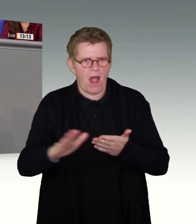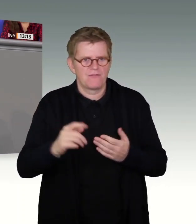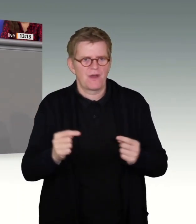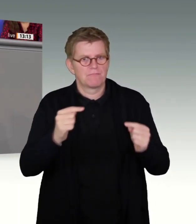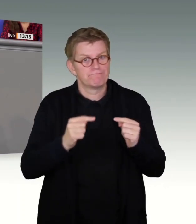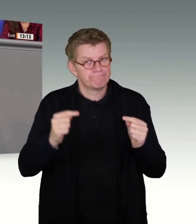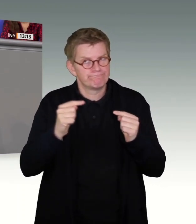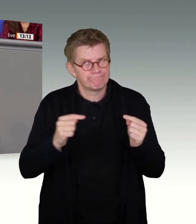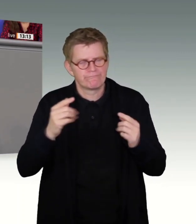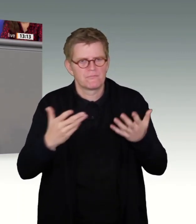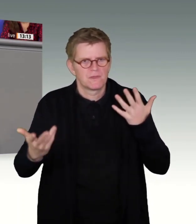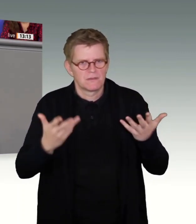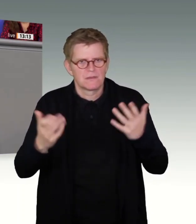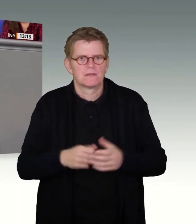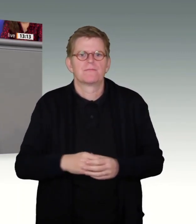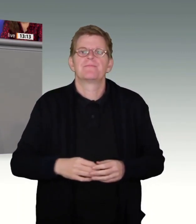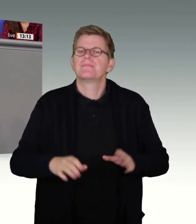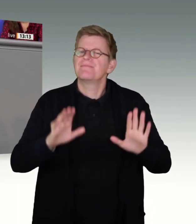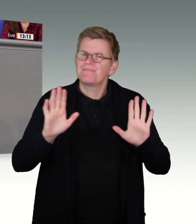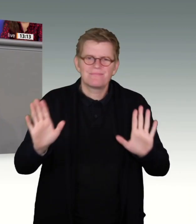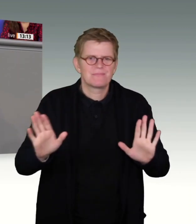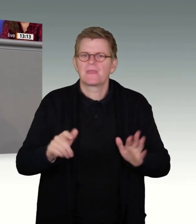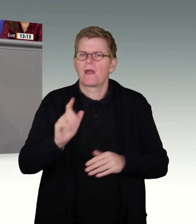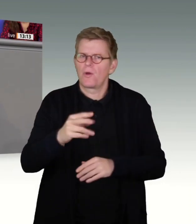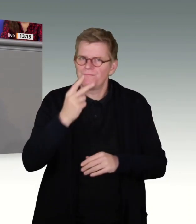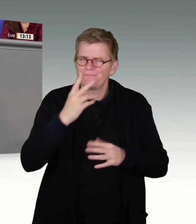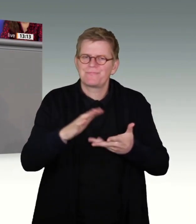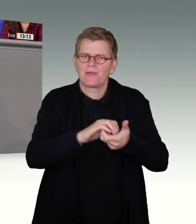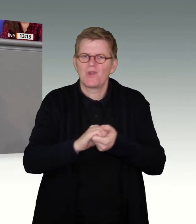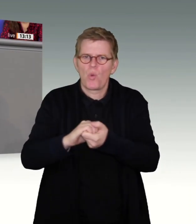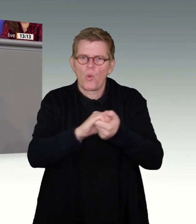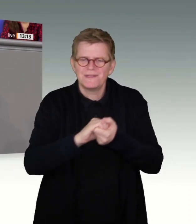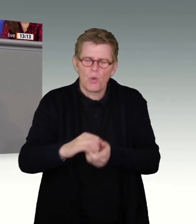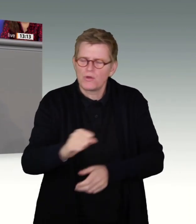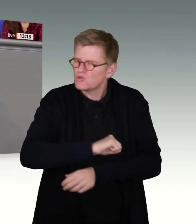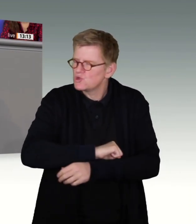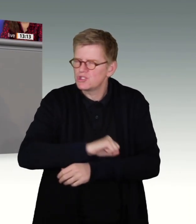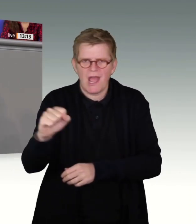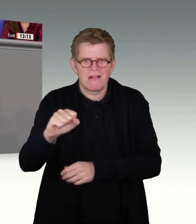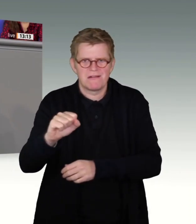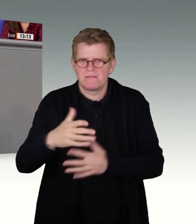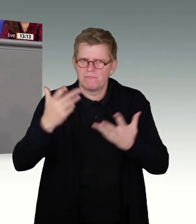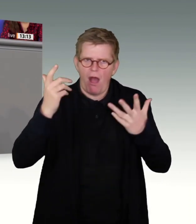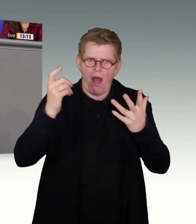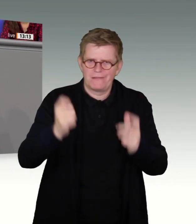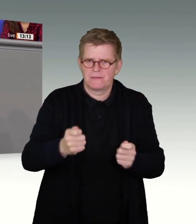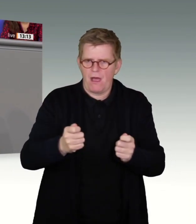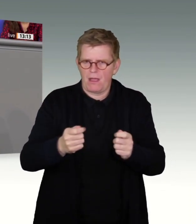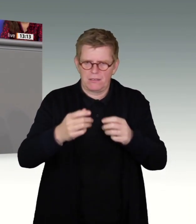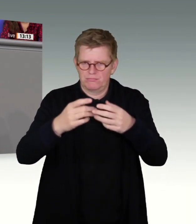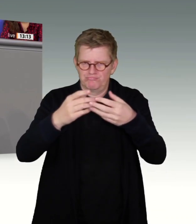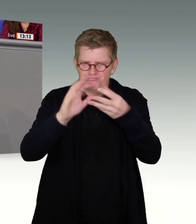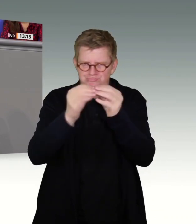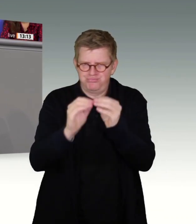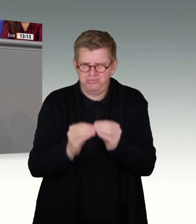Das wird jetzt vielleicht gerade aus dieser Debatte. Sondern, dass die Union ganz schnell und fix hier einen Antrag gestrickt hat.